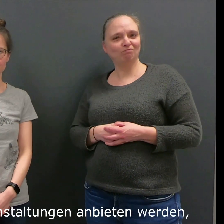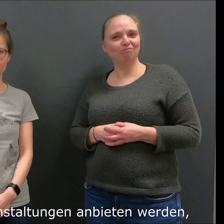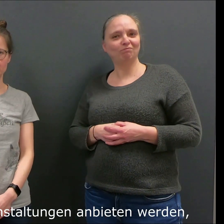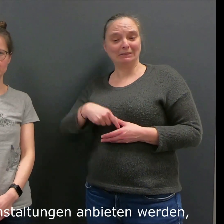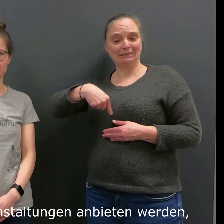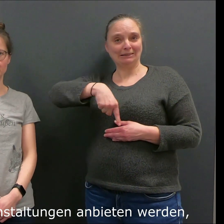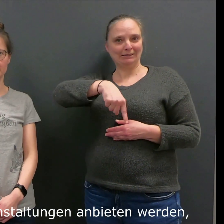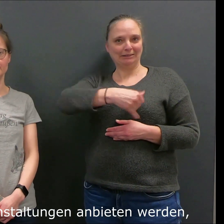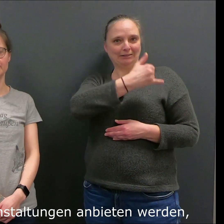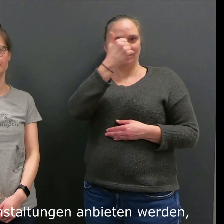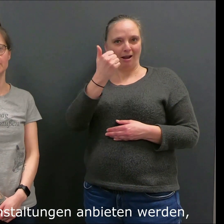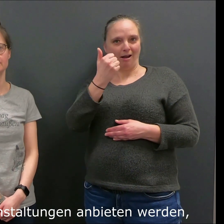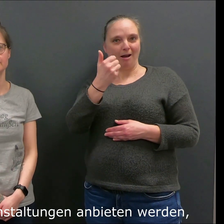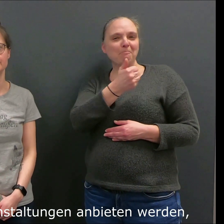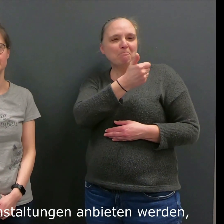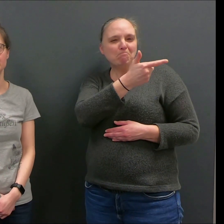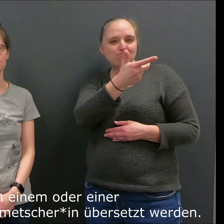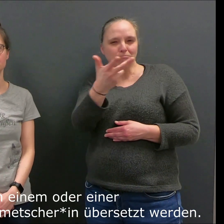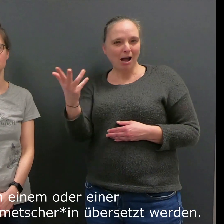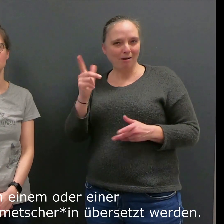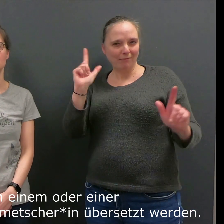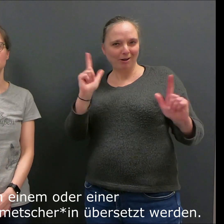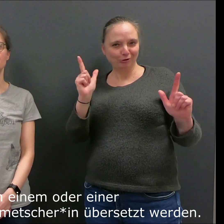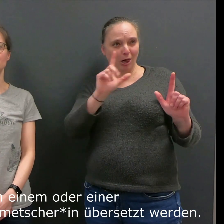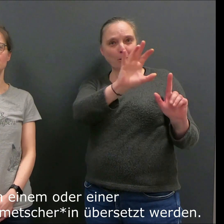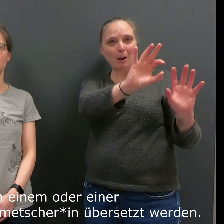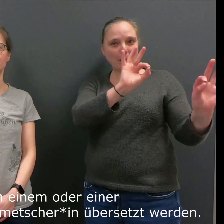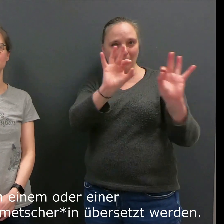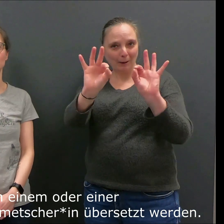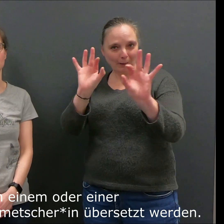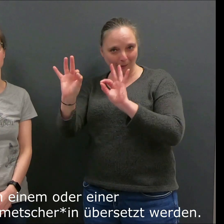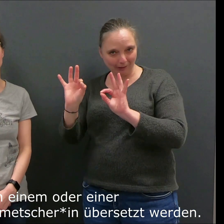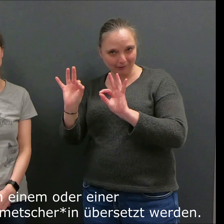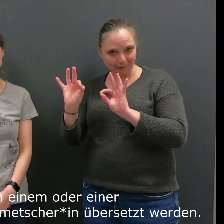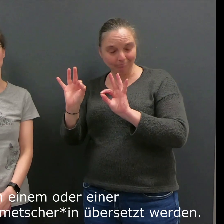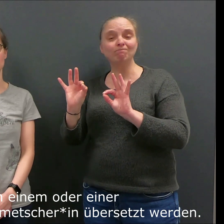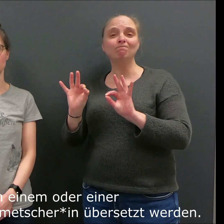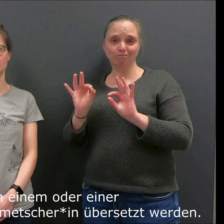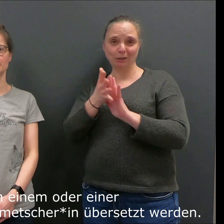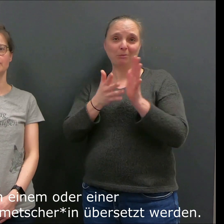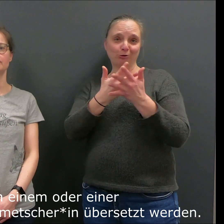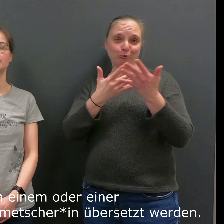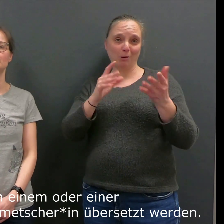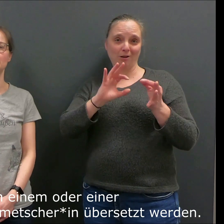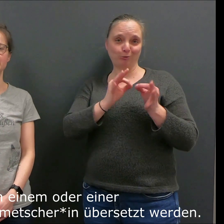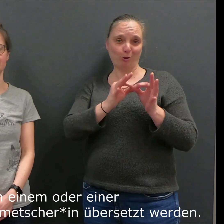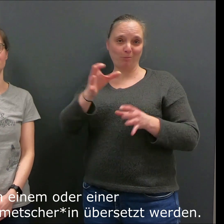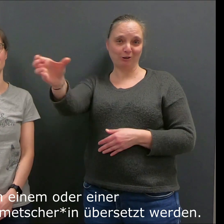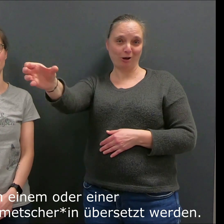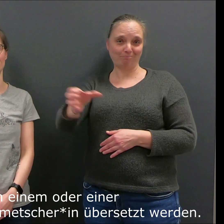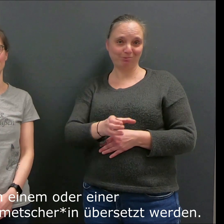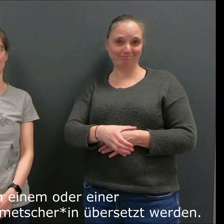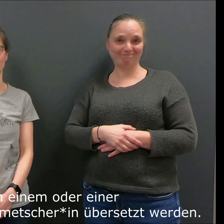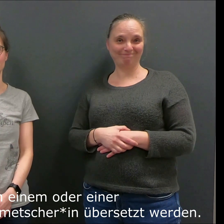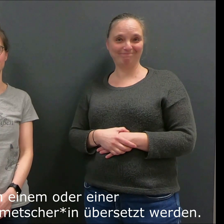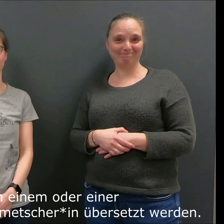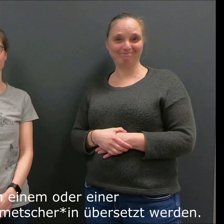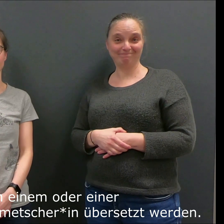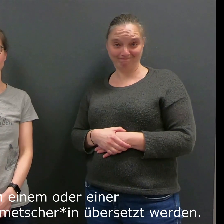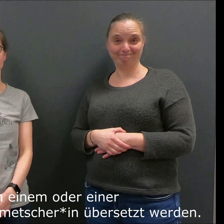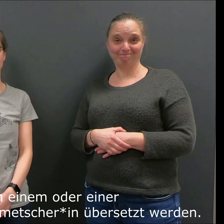mehrere Veranstaltungen anbieten werden, die von einem oder einer Gebärdensprachdolmeschein übersetzt werden.